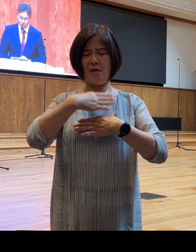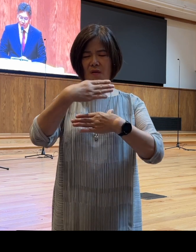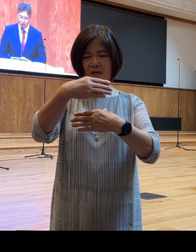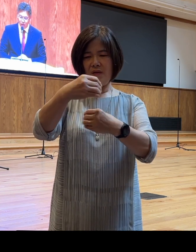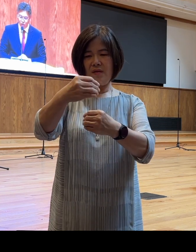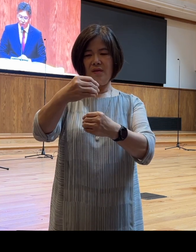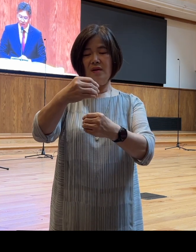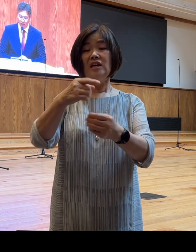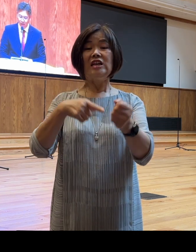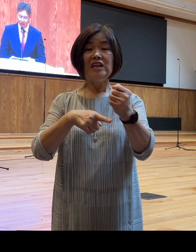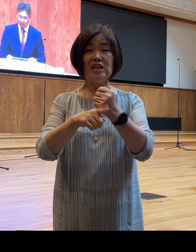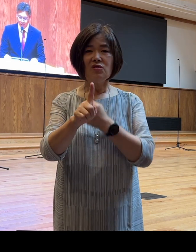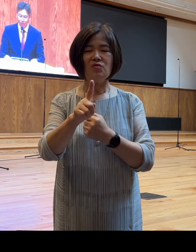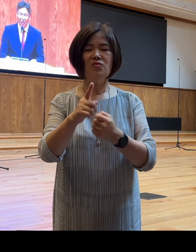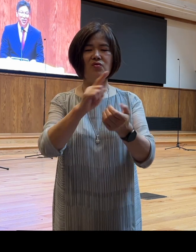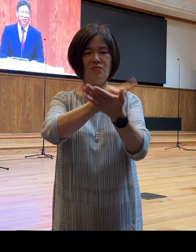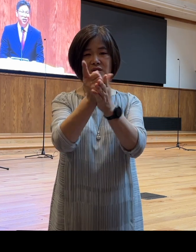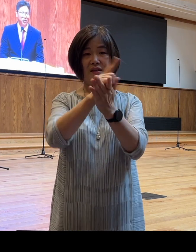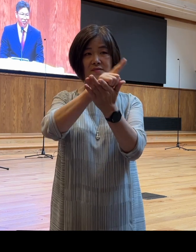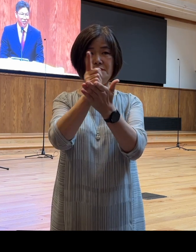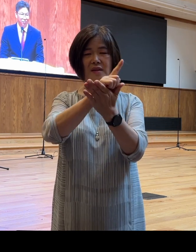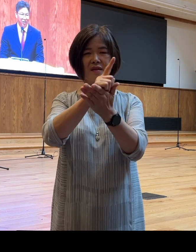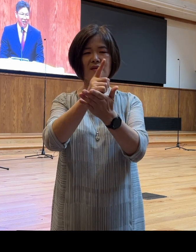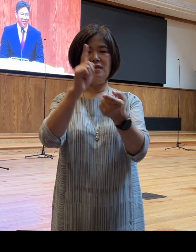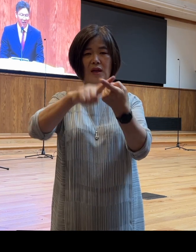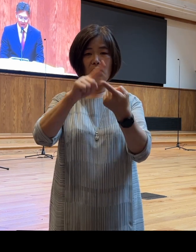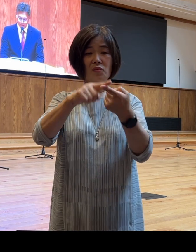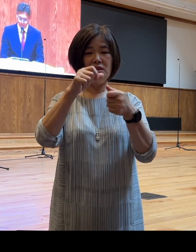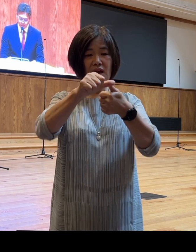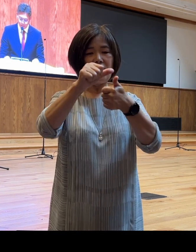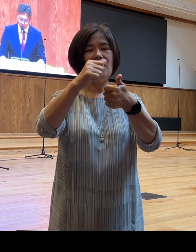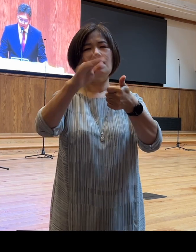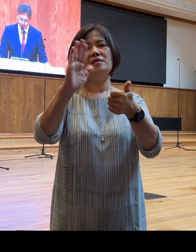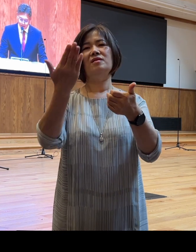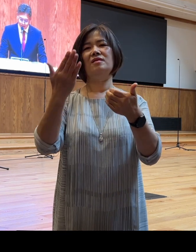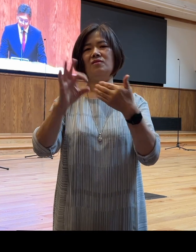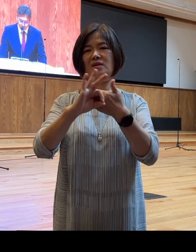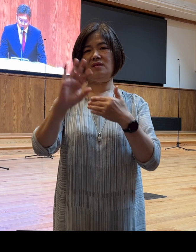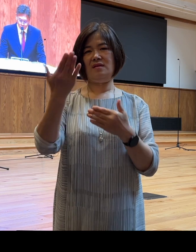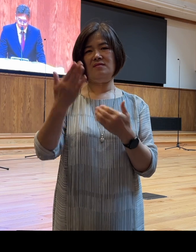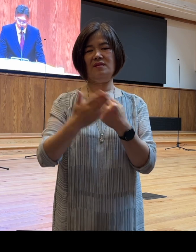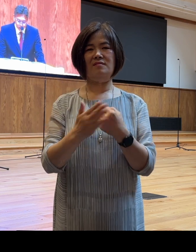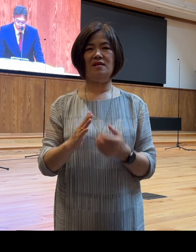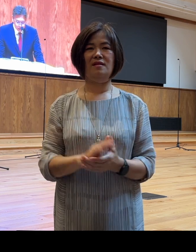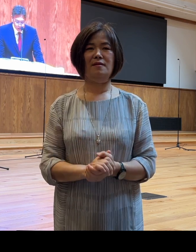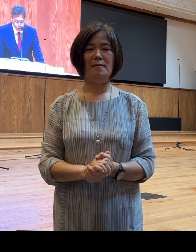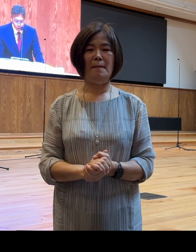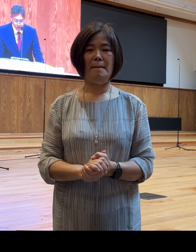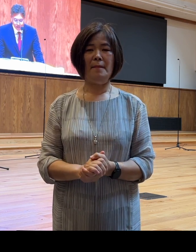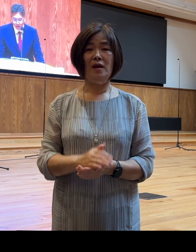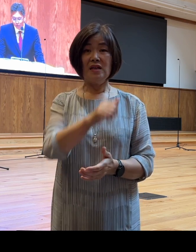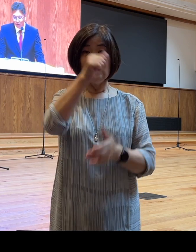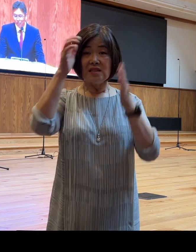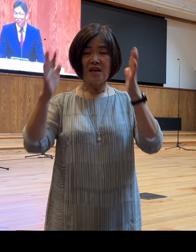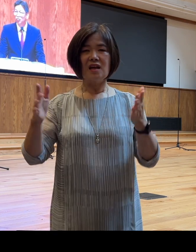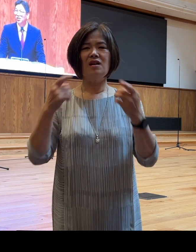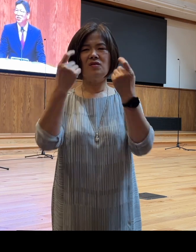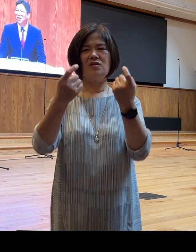이유는 나침반이 있었어 입니다 사랑하는 성도 여러분 우리의 인생의 여정에서 수많은 길을